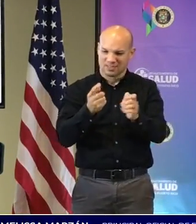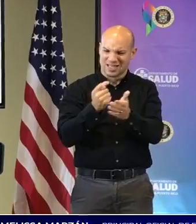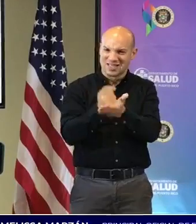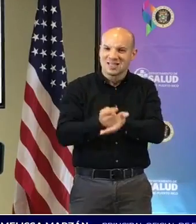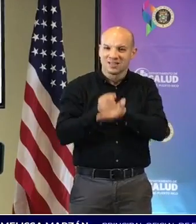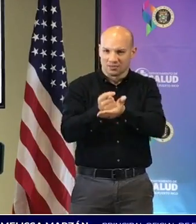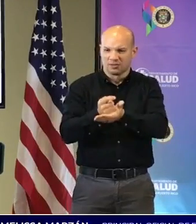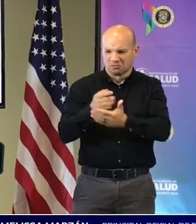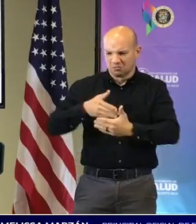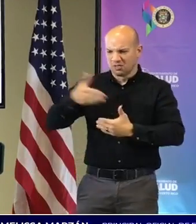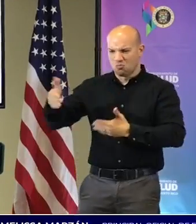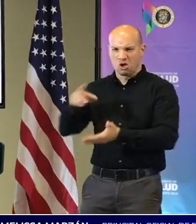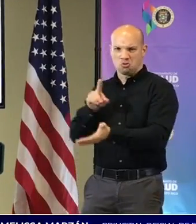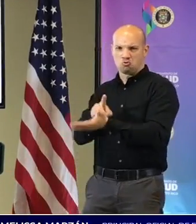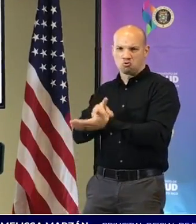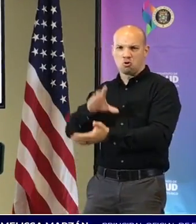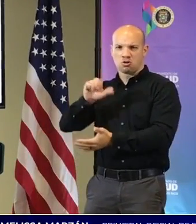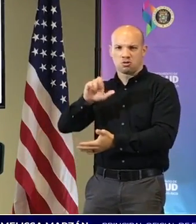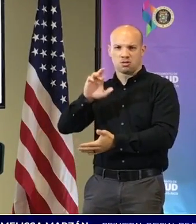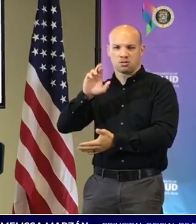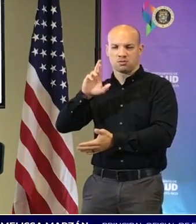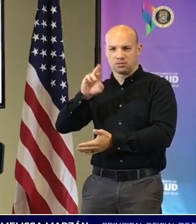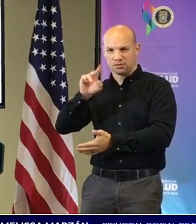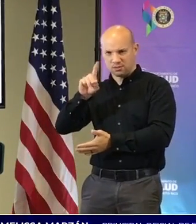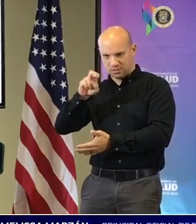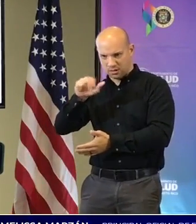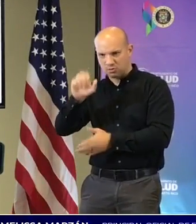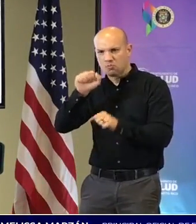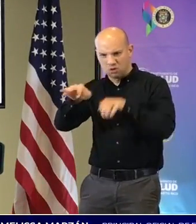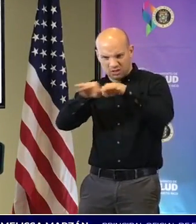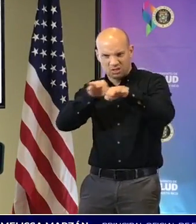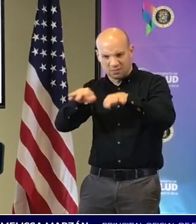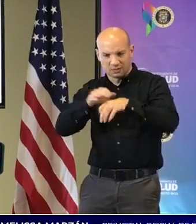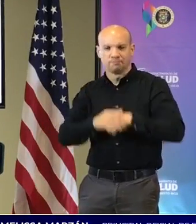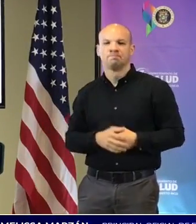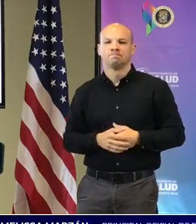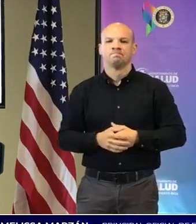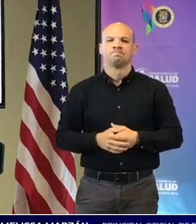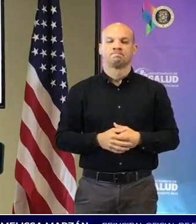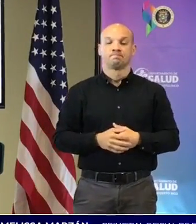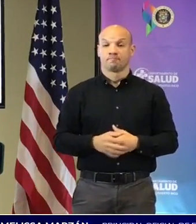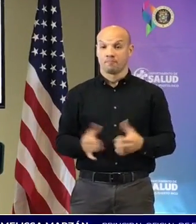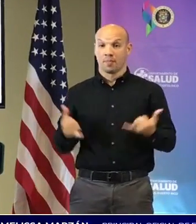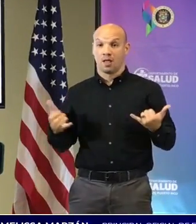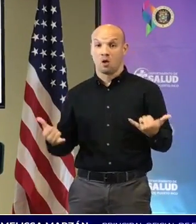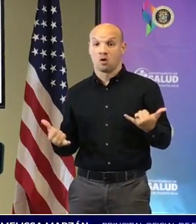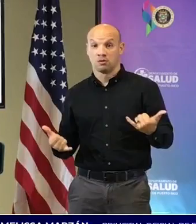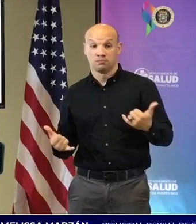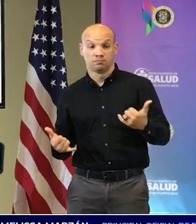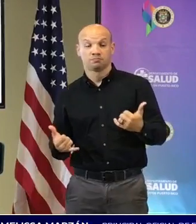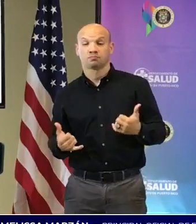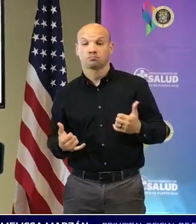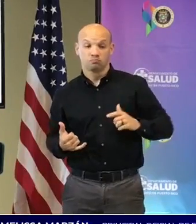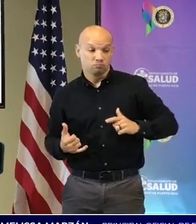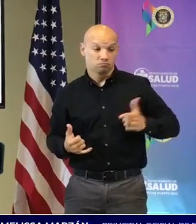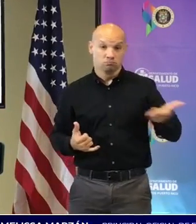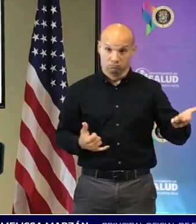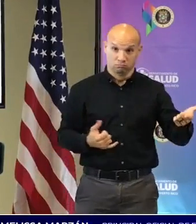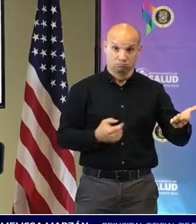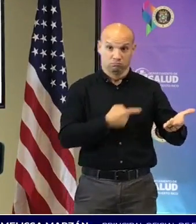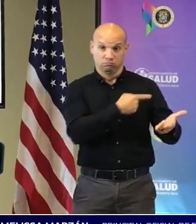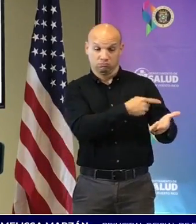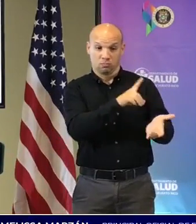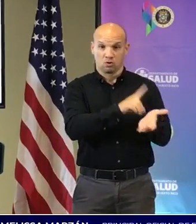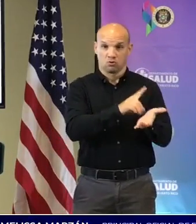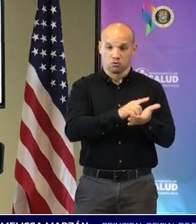la doctora Cardona pueda abundar sobre él. Así que voy a pasar brevemente con el compañero